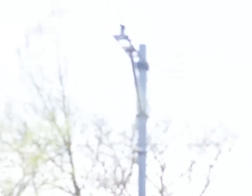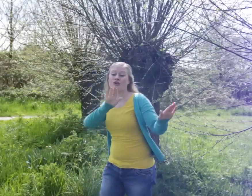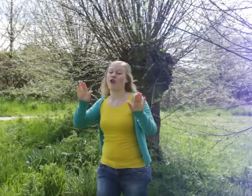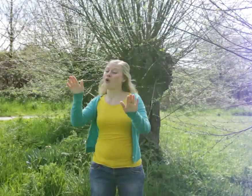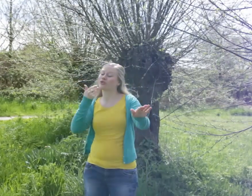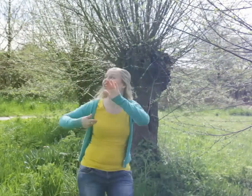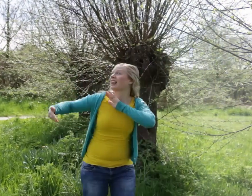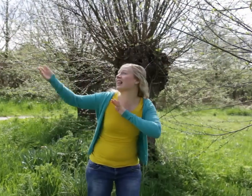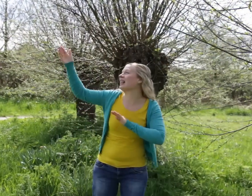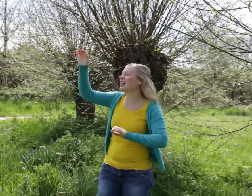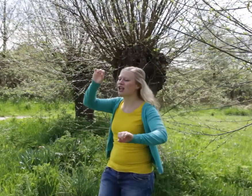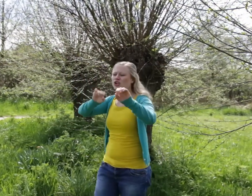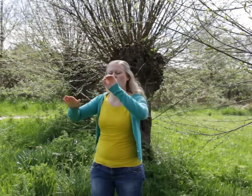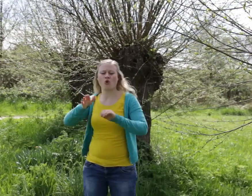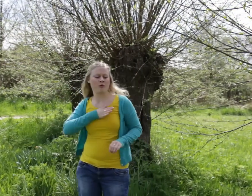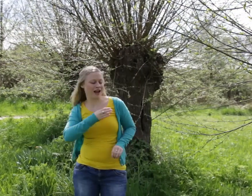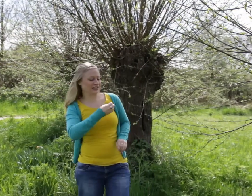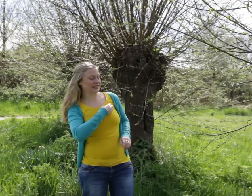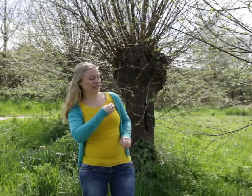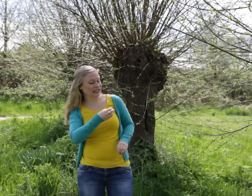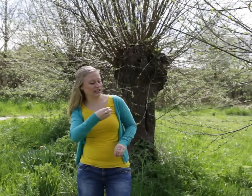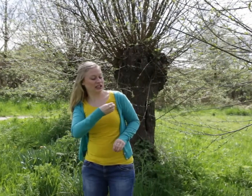Looft u hier, o mijn tier,